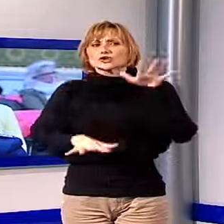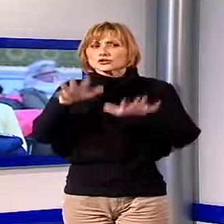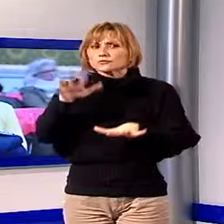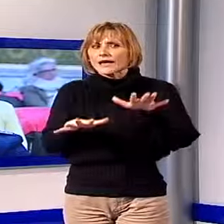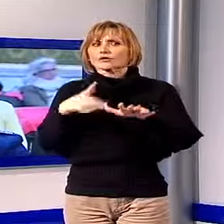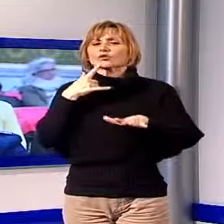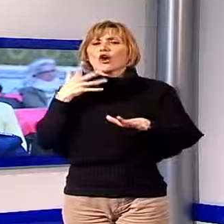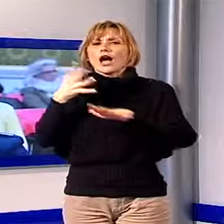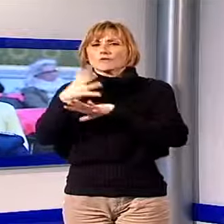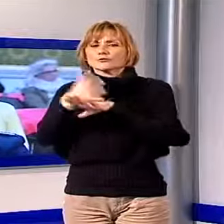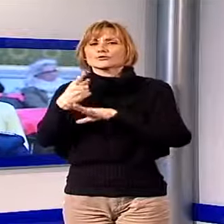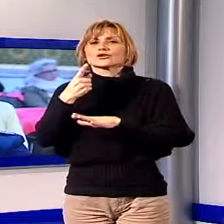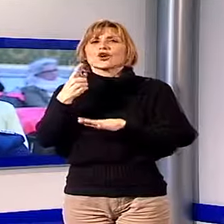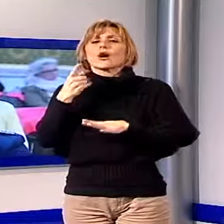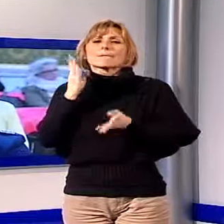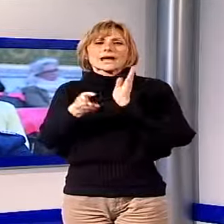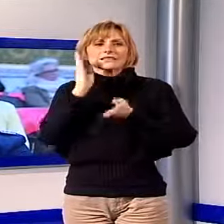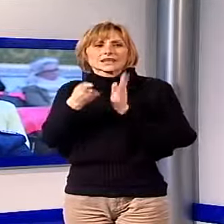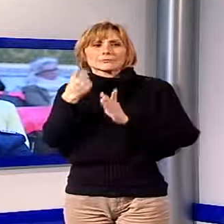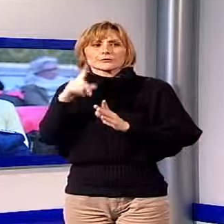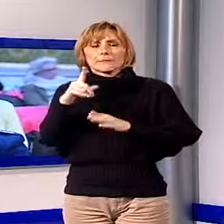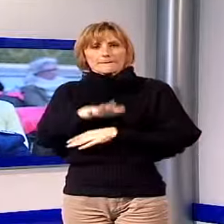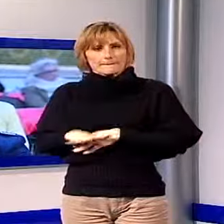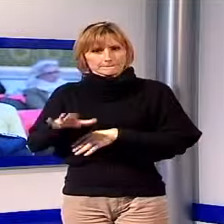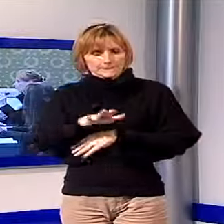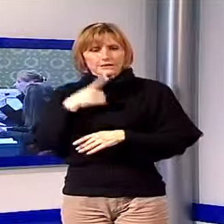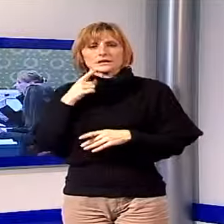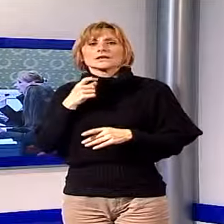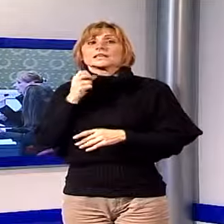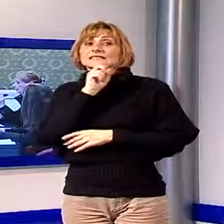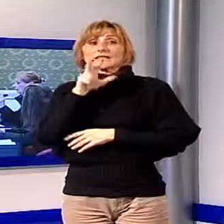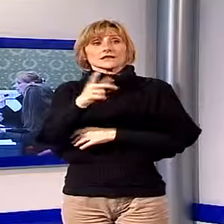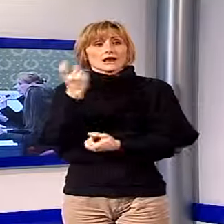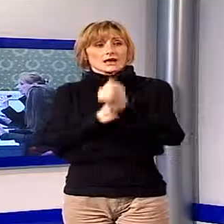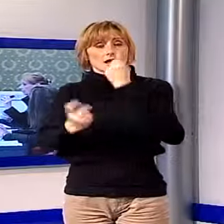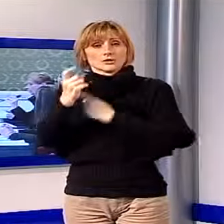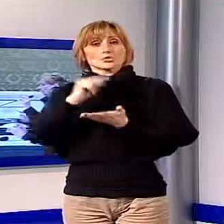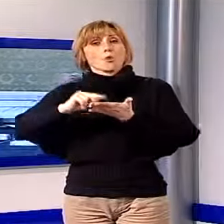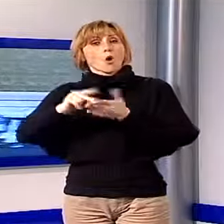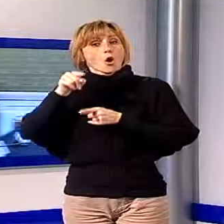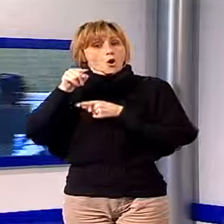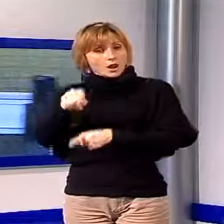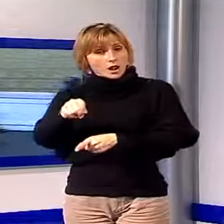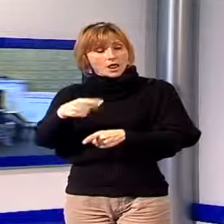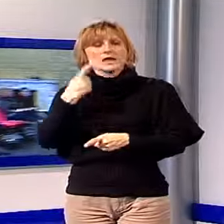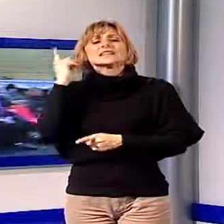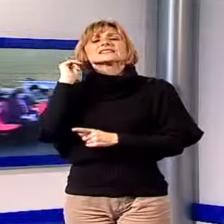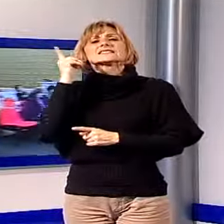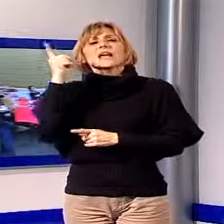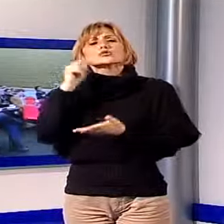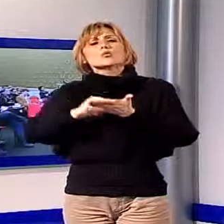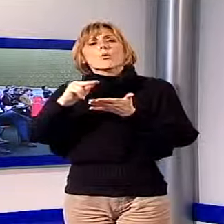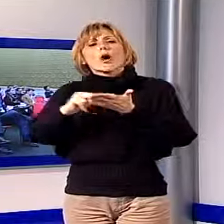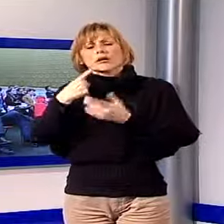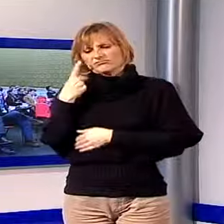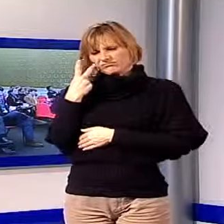maltrattamento nei confronti dei minorenni. La segnalazione parte dalle scuole, qualora gli operatori scolastici osservino nei minori